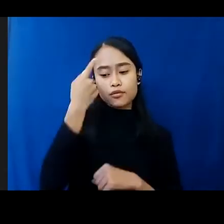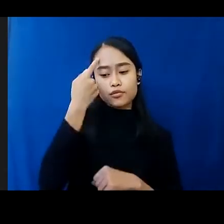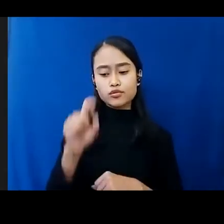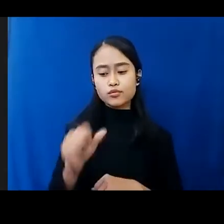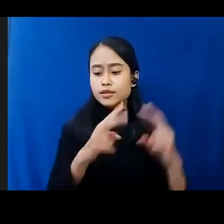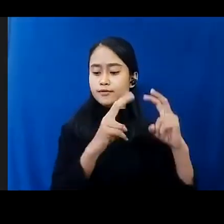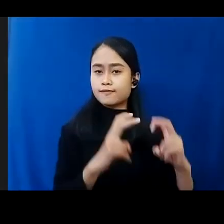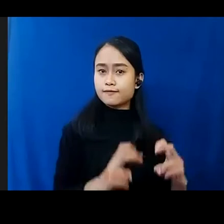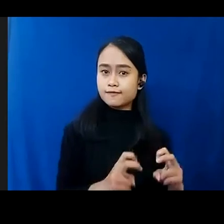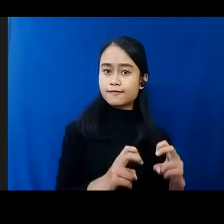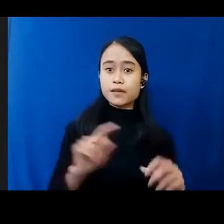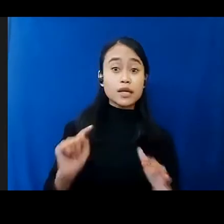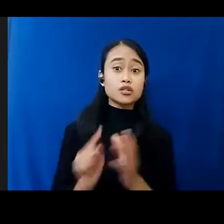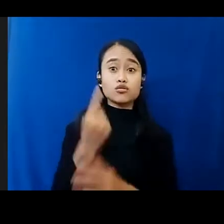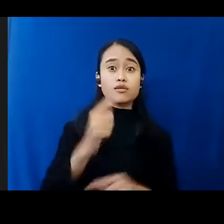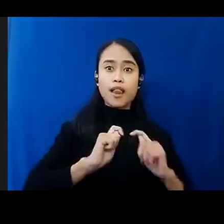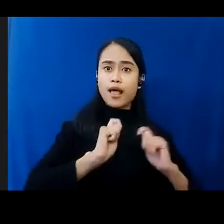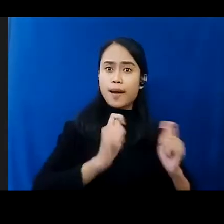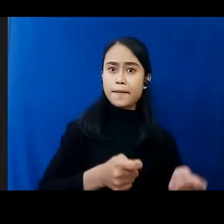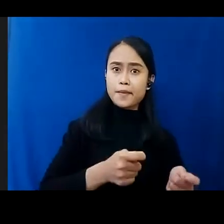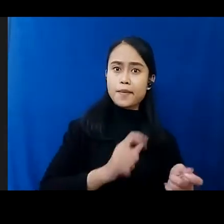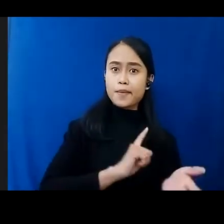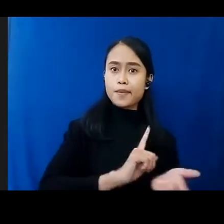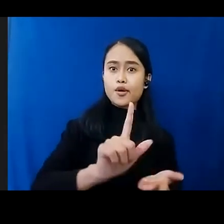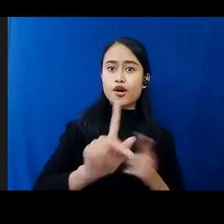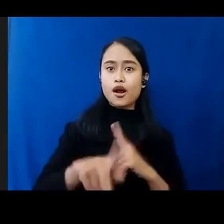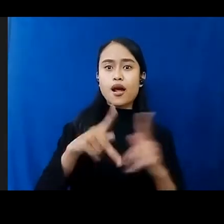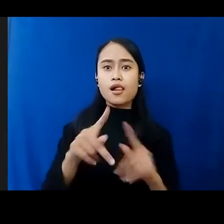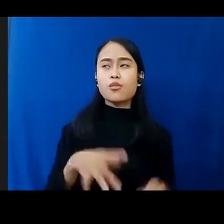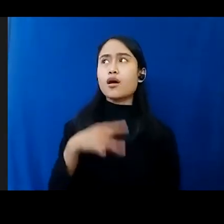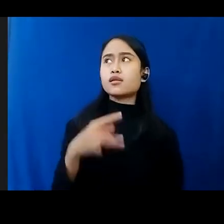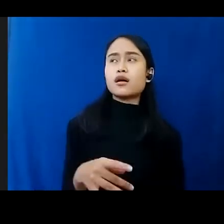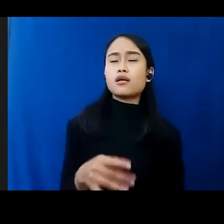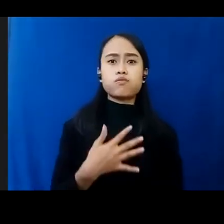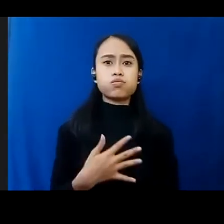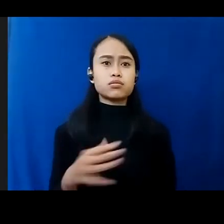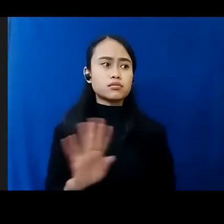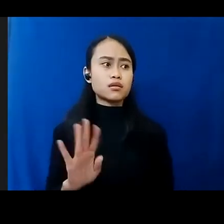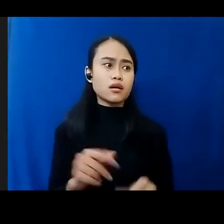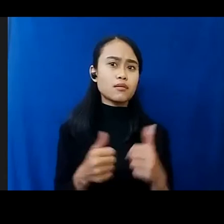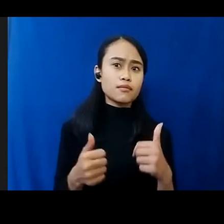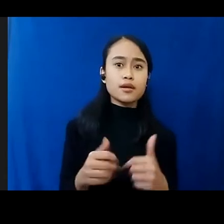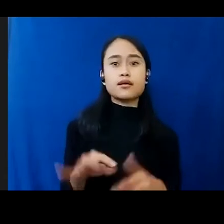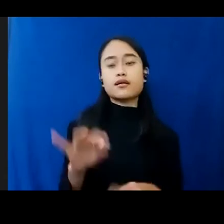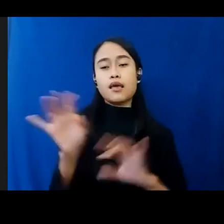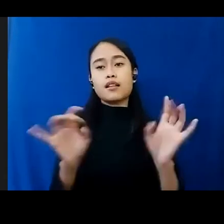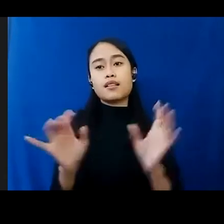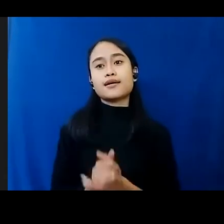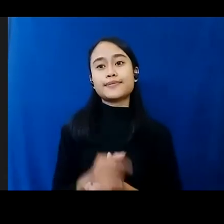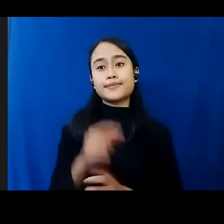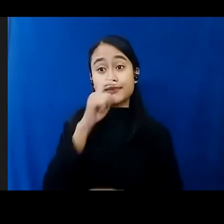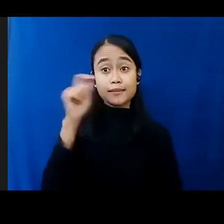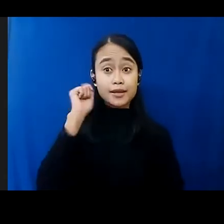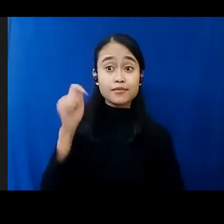Dan Terutama Melaporkan Apabila Dia Merasa Tidak Aman Atau Ada Dalam Situasi Yang Tidak Aman Bapak Ibu Kita Akan